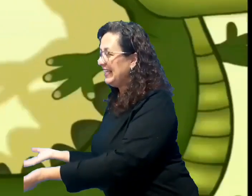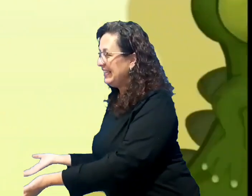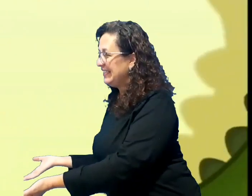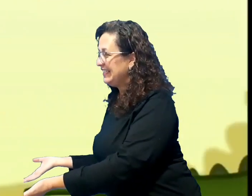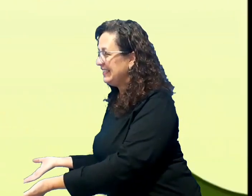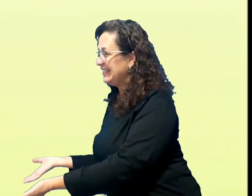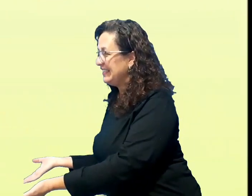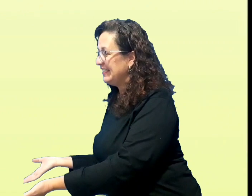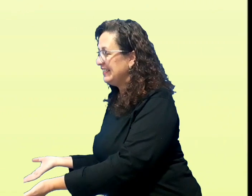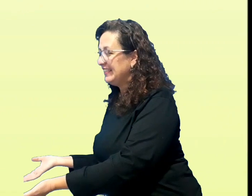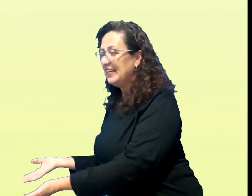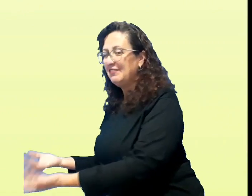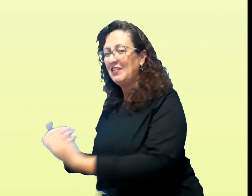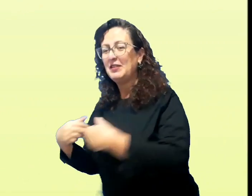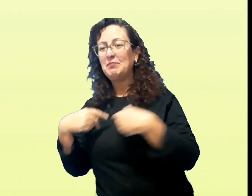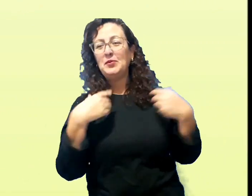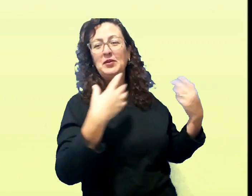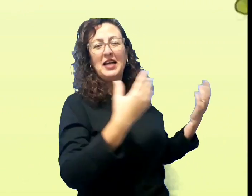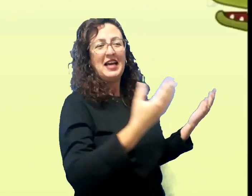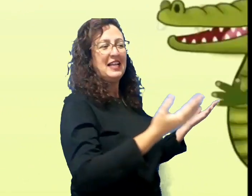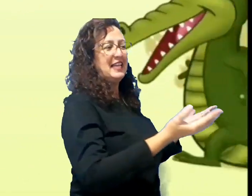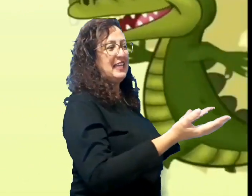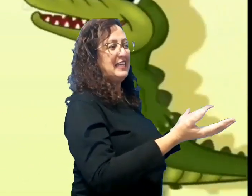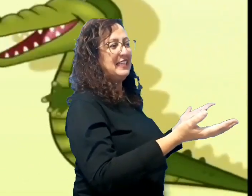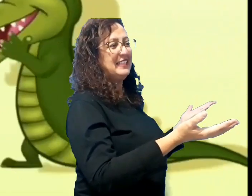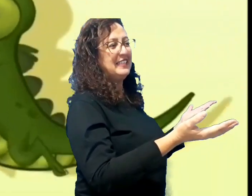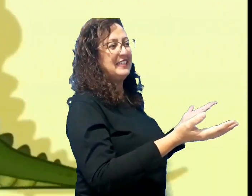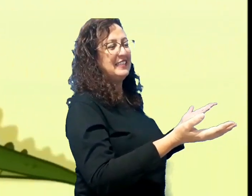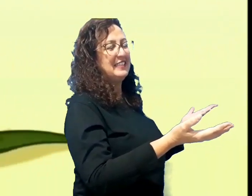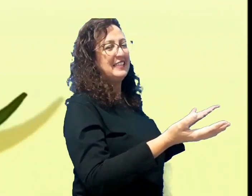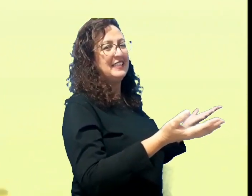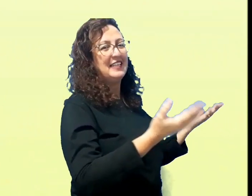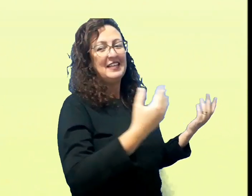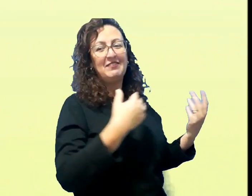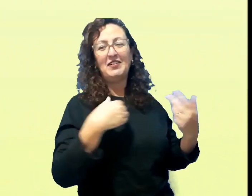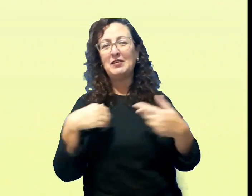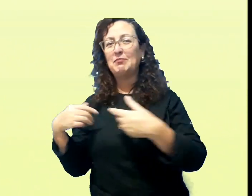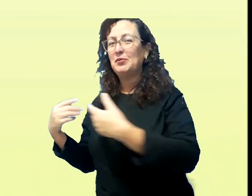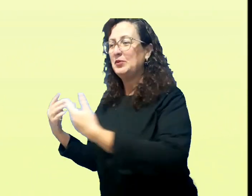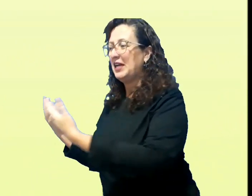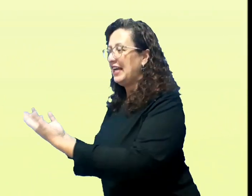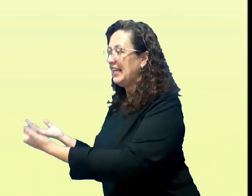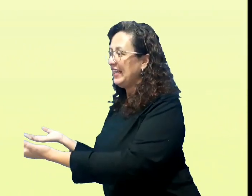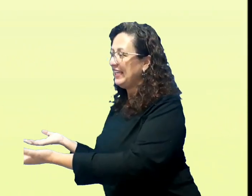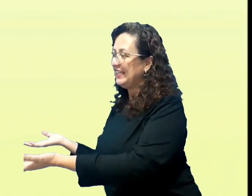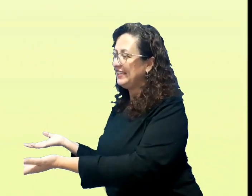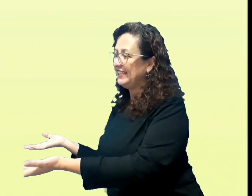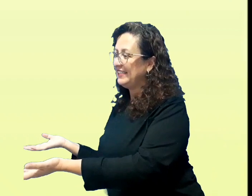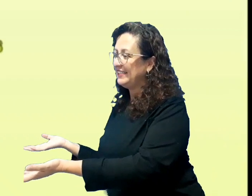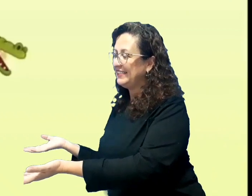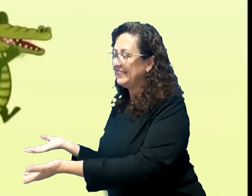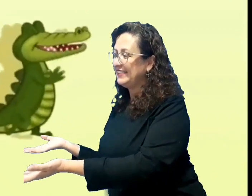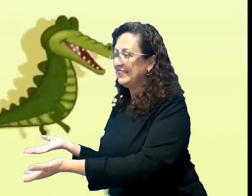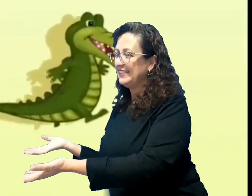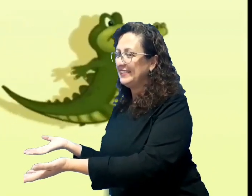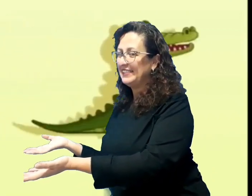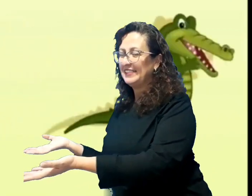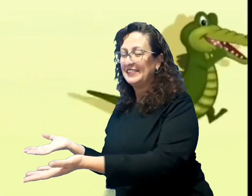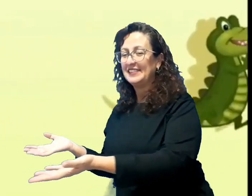por ali. Foi por aqui, foi por ali.